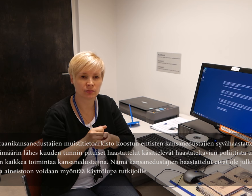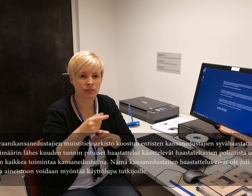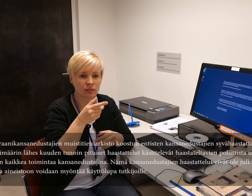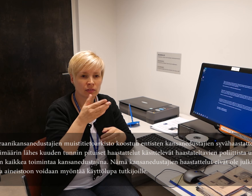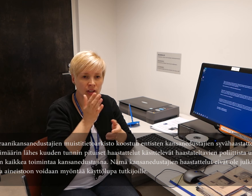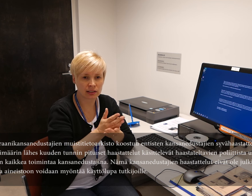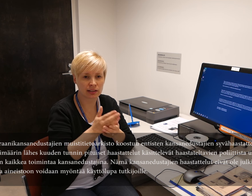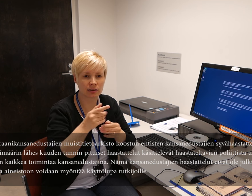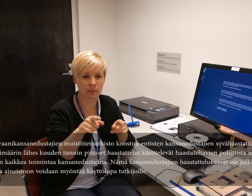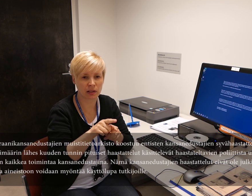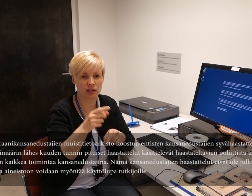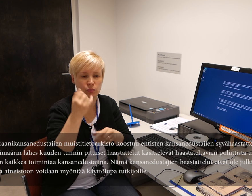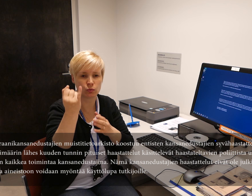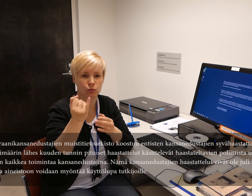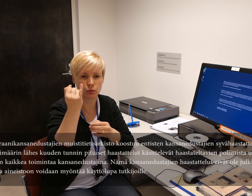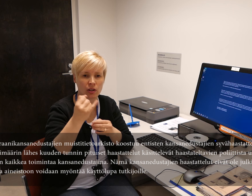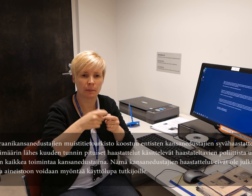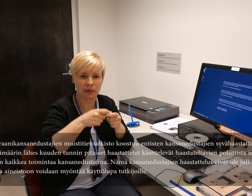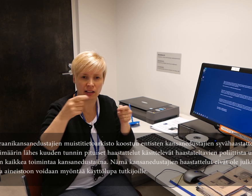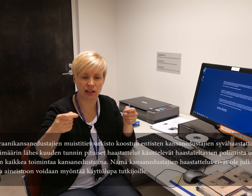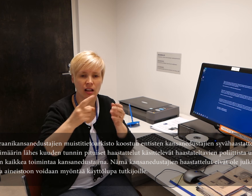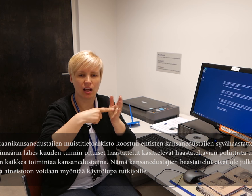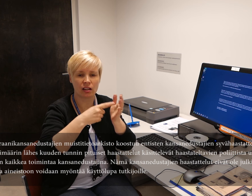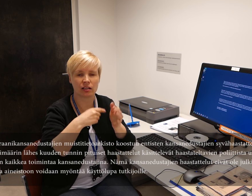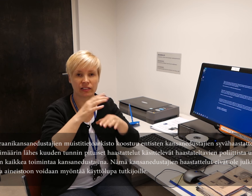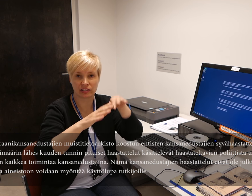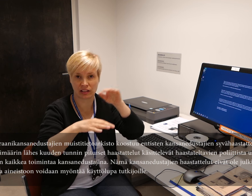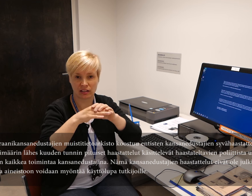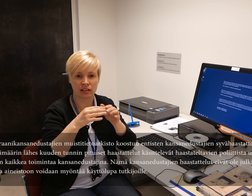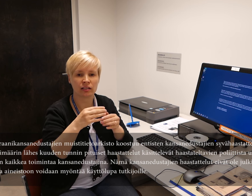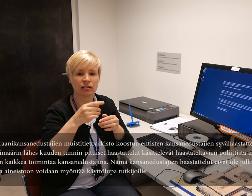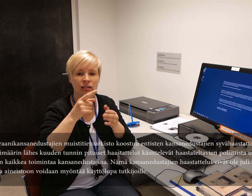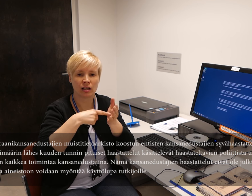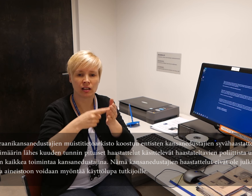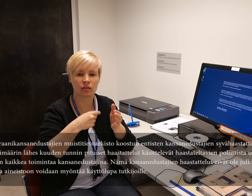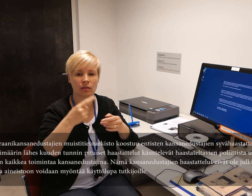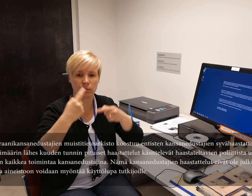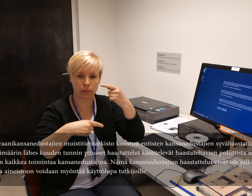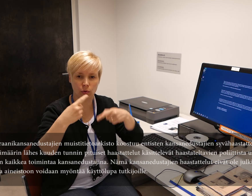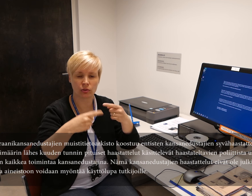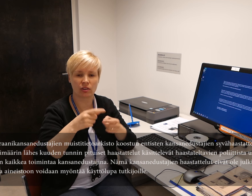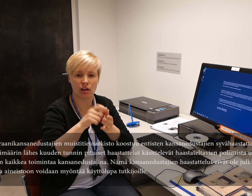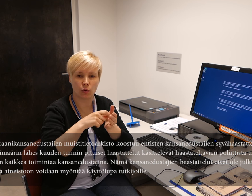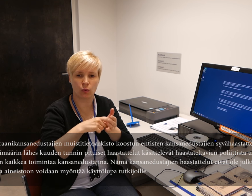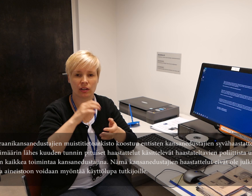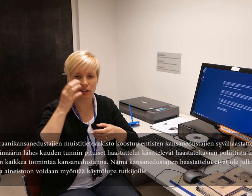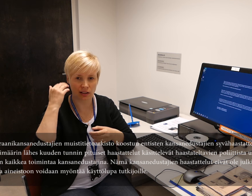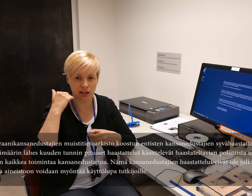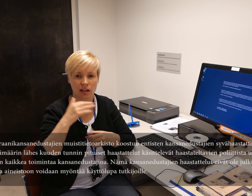Keskimäärin lähes kuuden tunnin pituiset haastattelut käsittelevät haastateltavien poliittista uraa ja